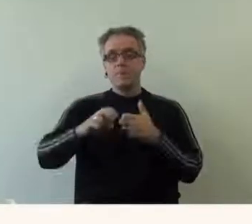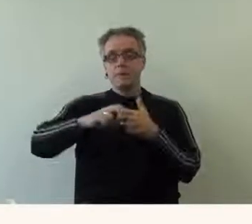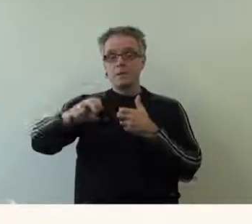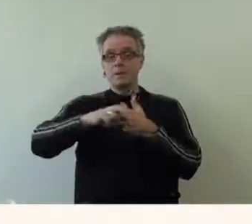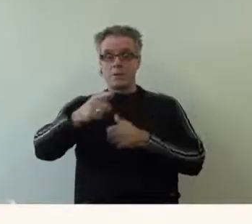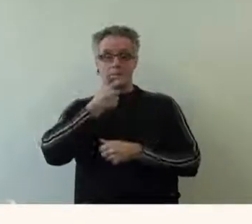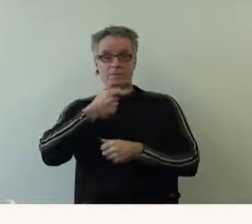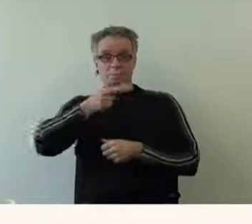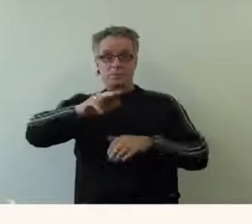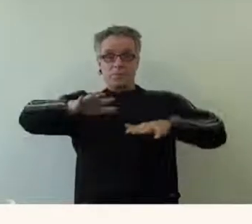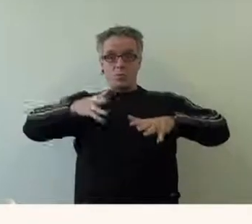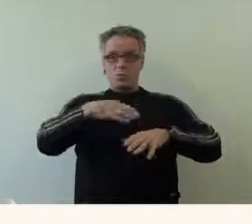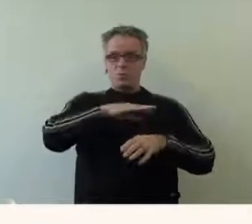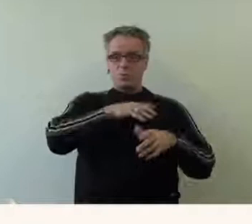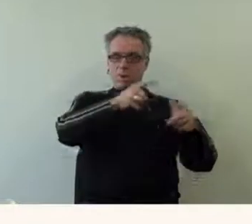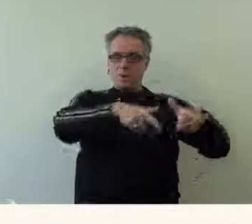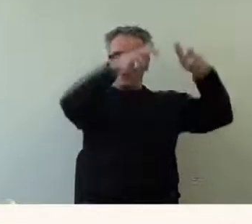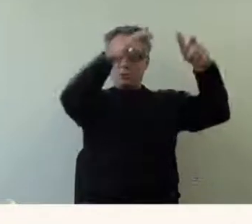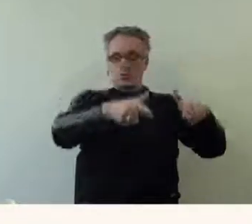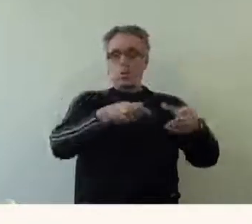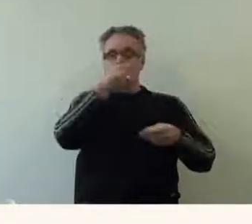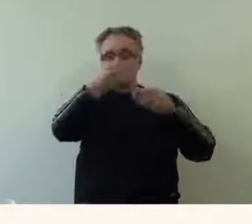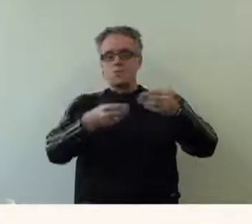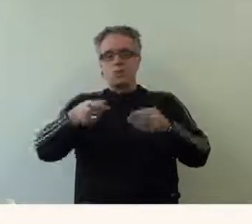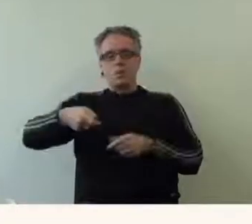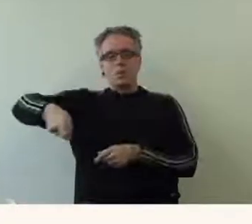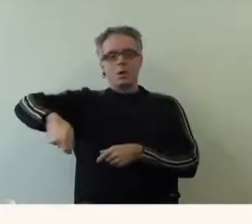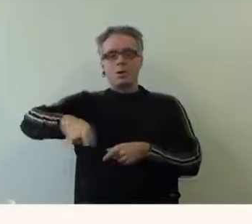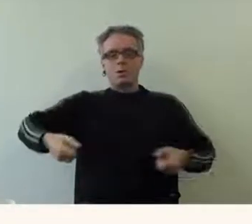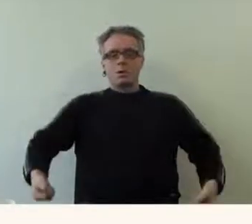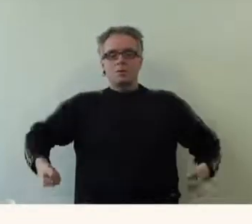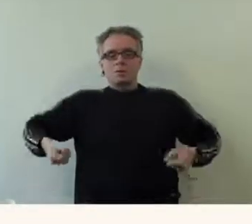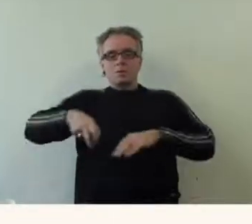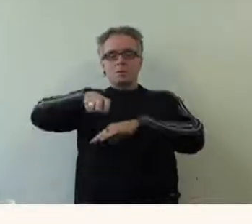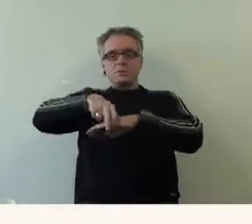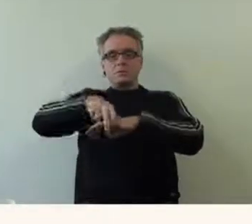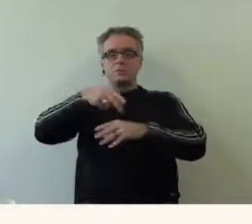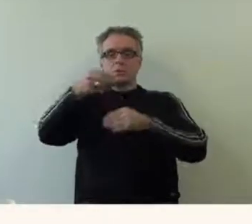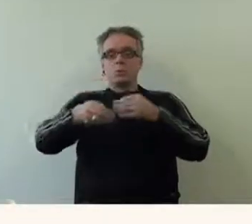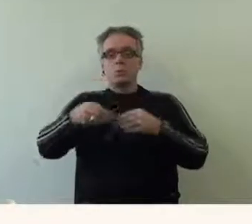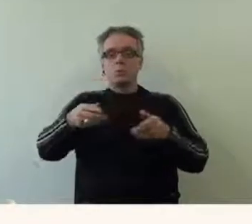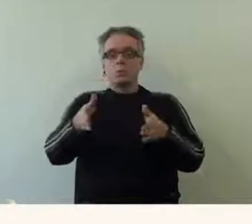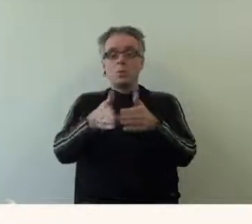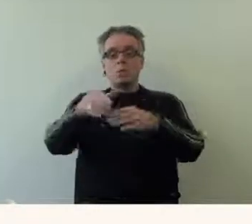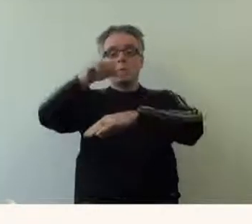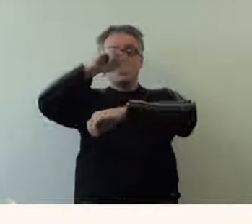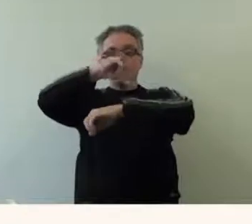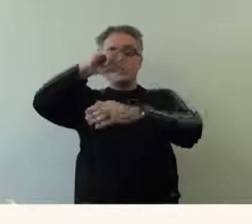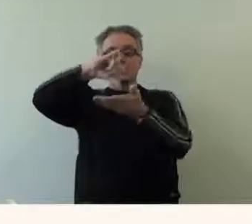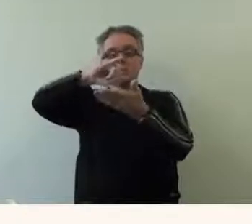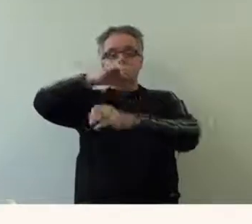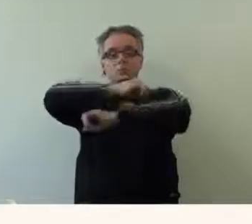Pour vous déplacer plus facilement, vous pouvez utiliser les ascenseurs ou emprunter une canne siège ou un fauteuil roulant à l'accueil central.